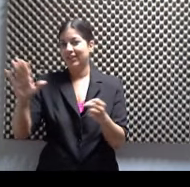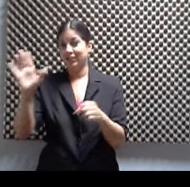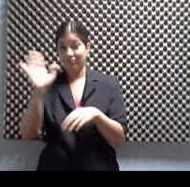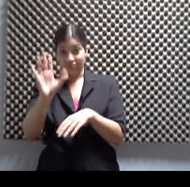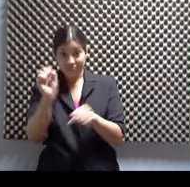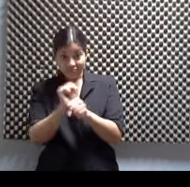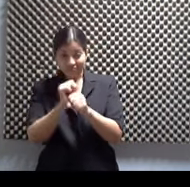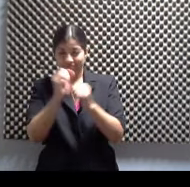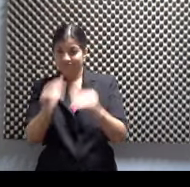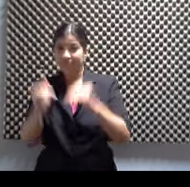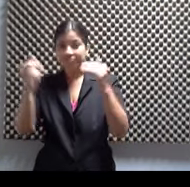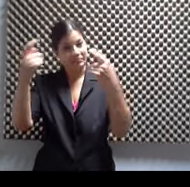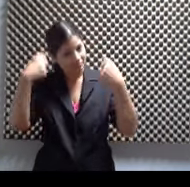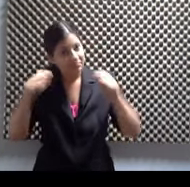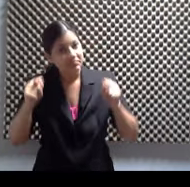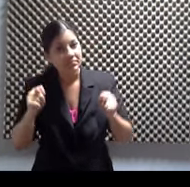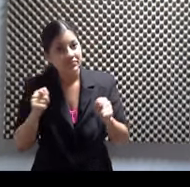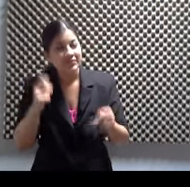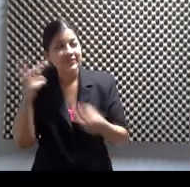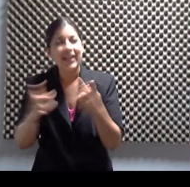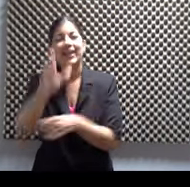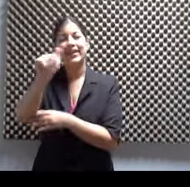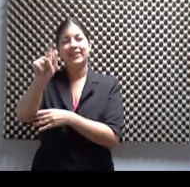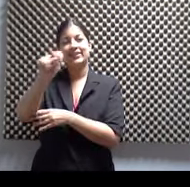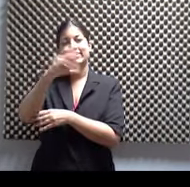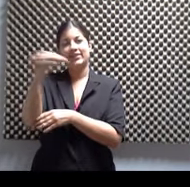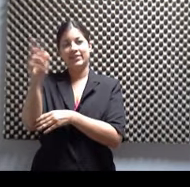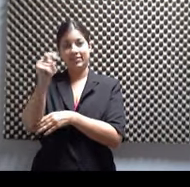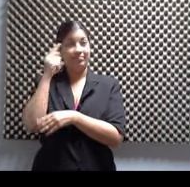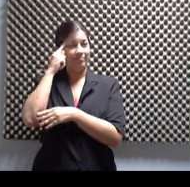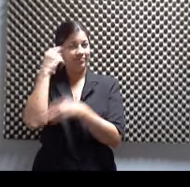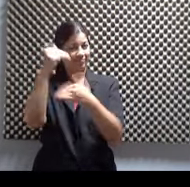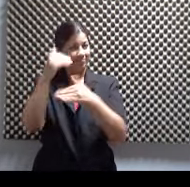prueba. Visítanos. AT&T. Piensa sin límites.